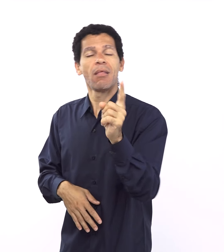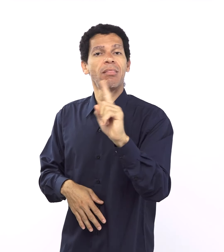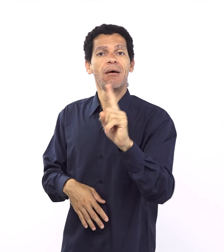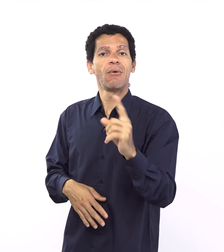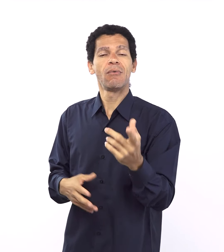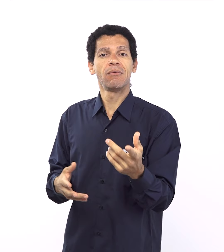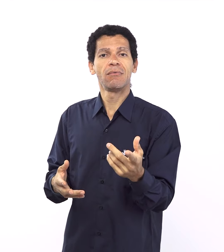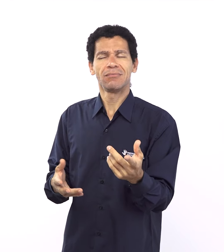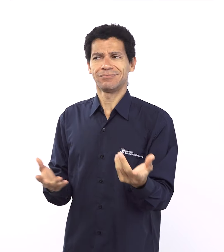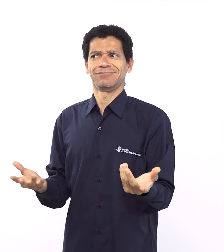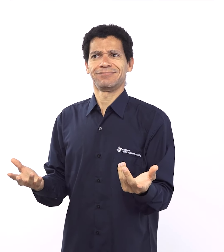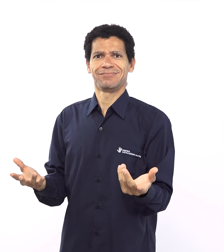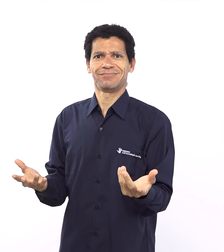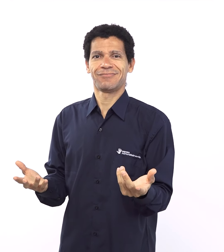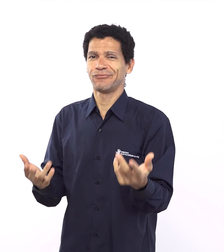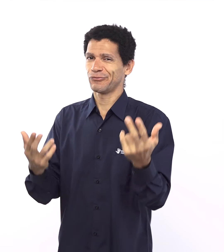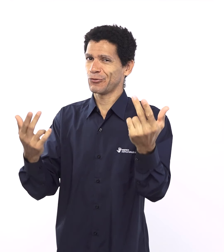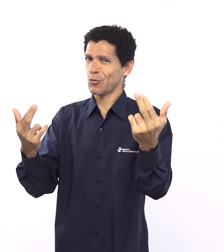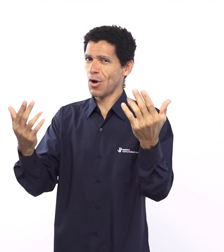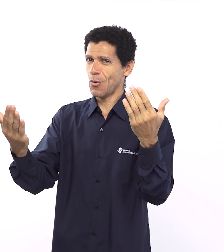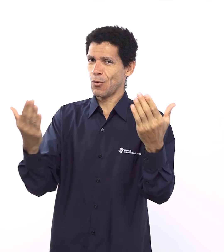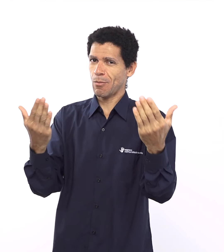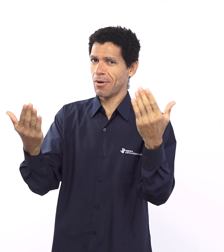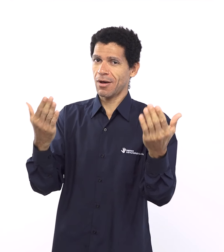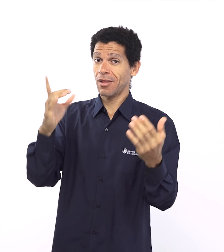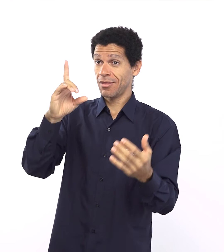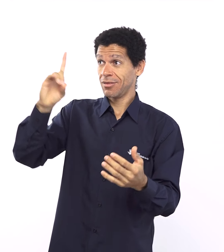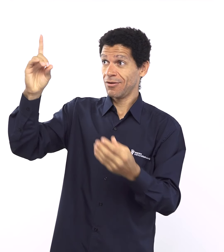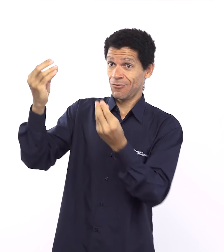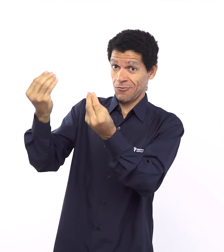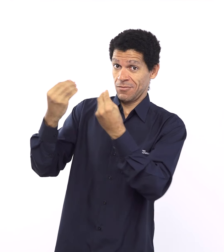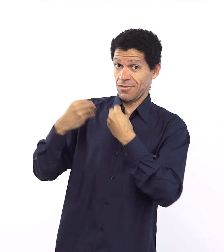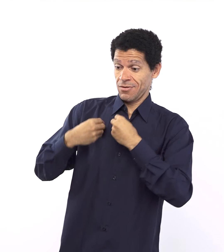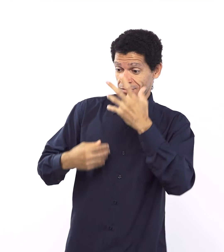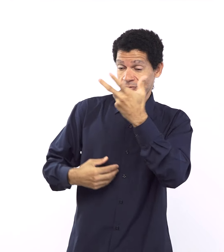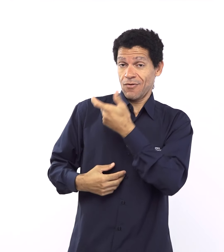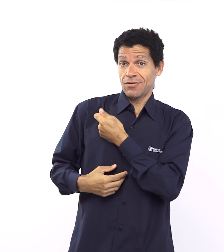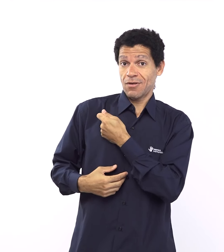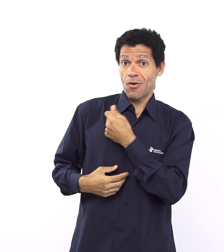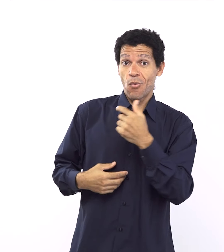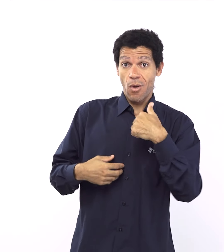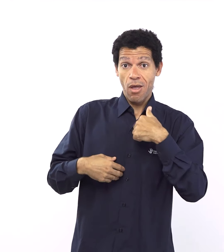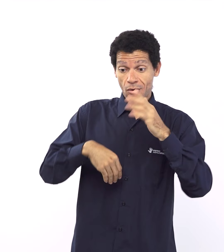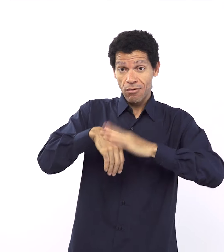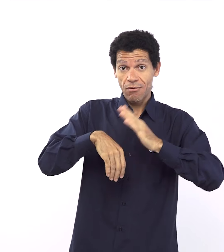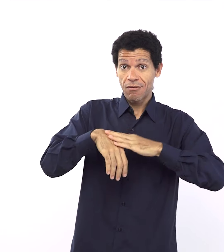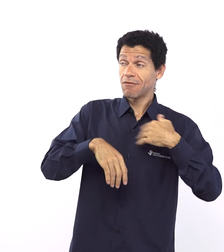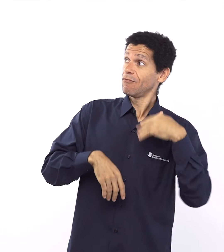do Noé a gente pode pôr Abraão, pode pôr Moisés, vamos falar um pouquinho sobre Abraão aqui, depois sobre Moisés.